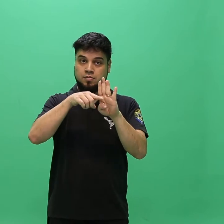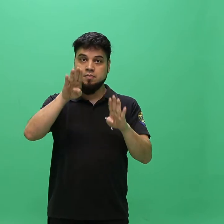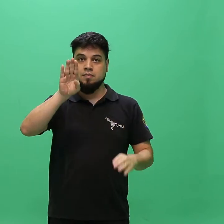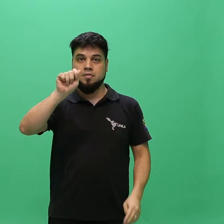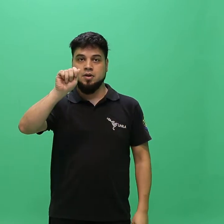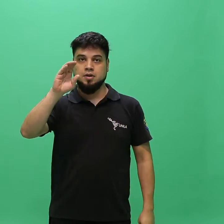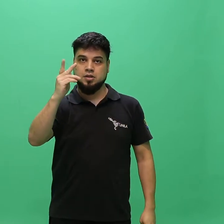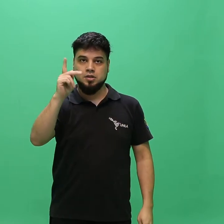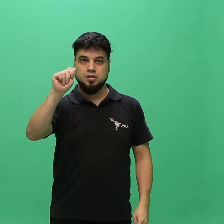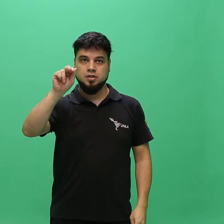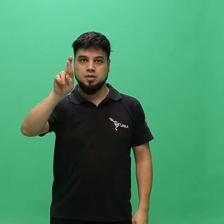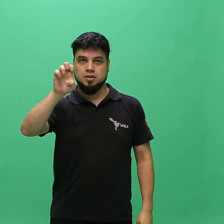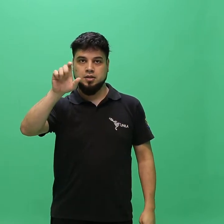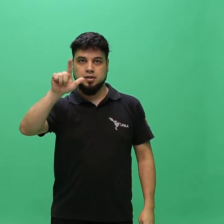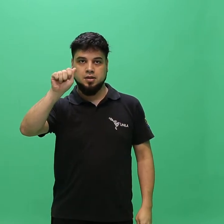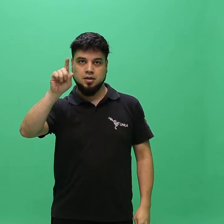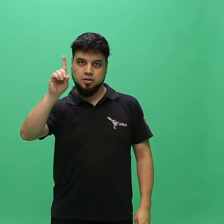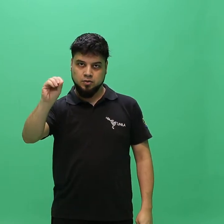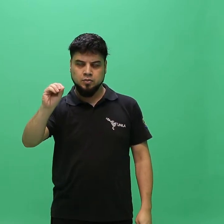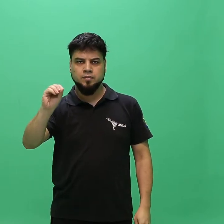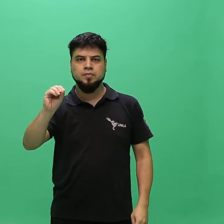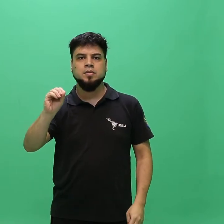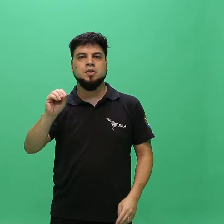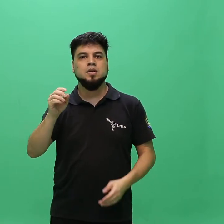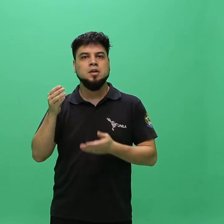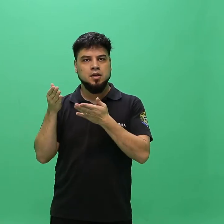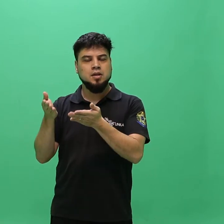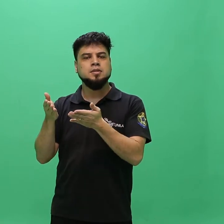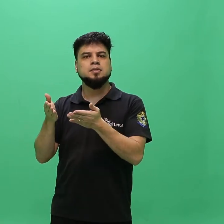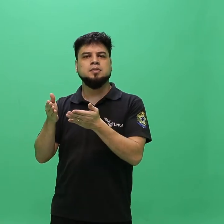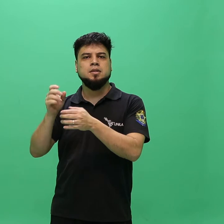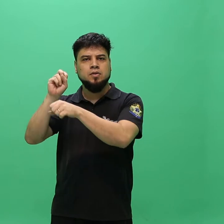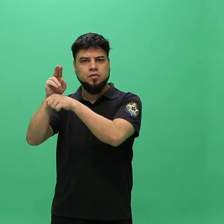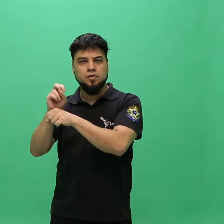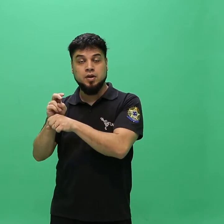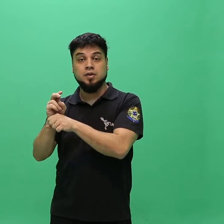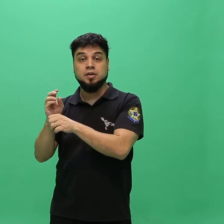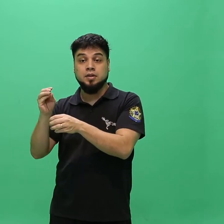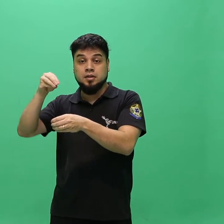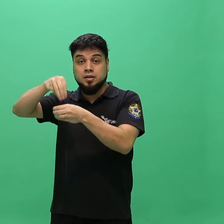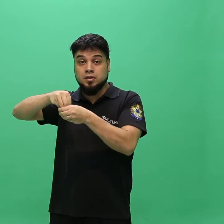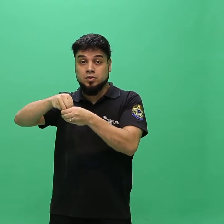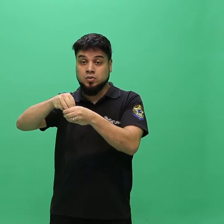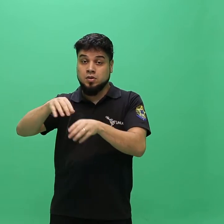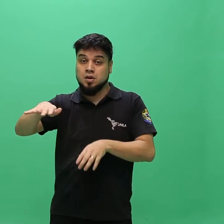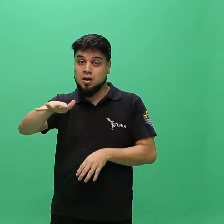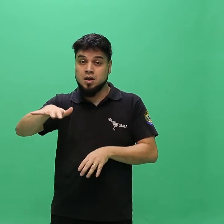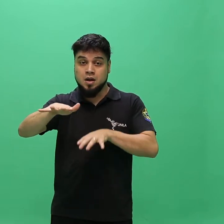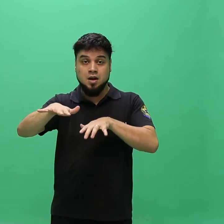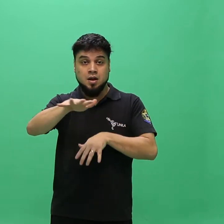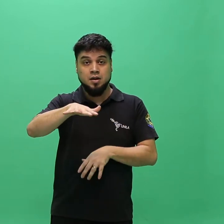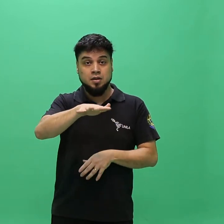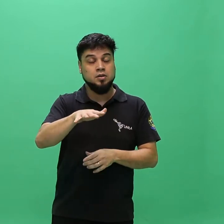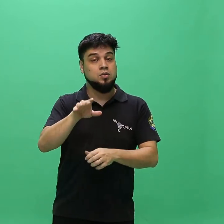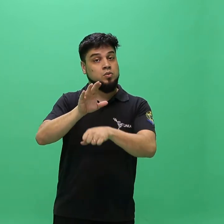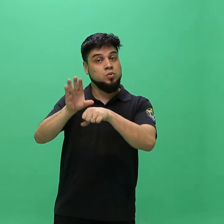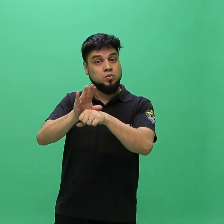distribuídas entre as ênfases do curso, de acordo com a disponibilidade de Reopção dos